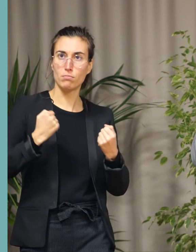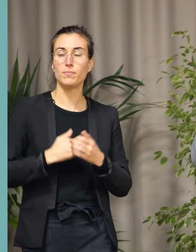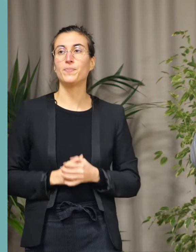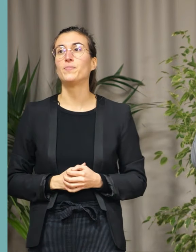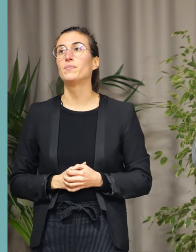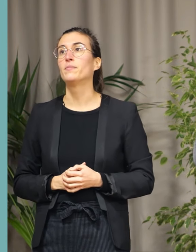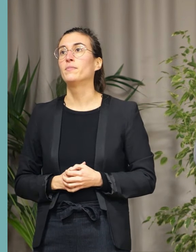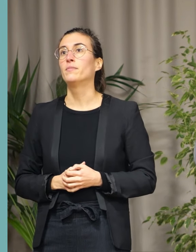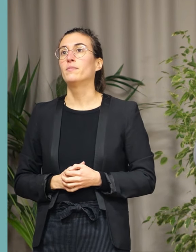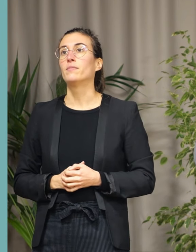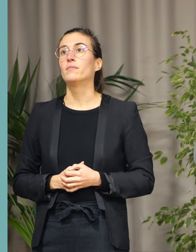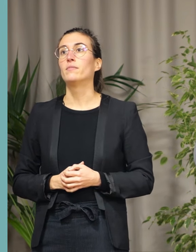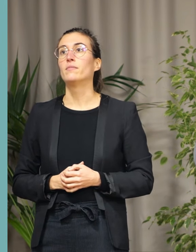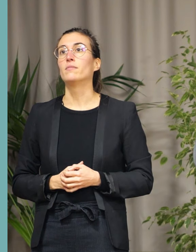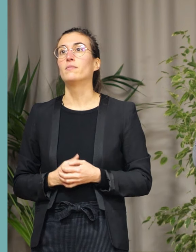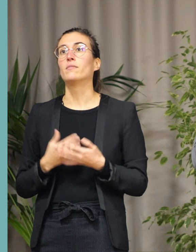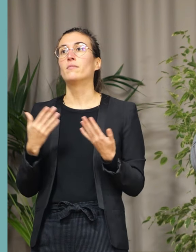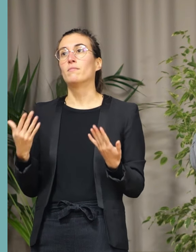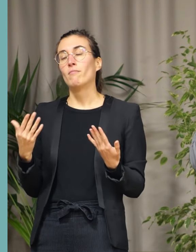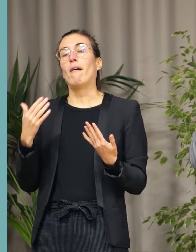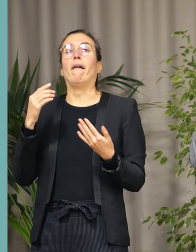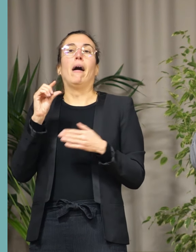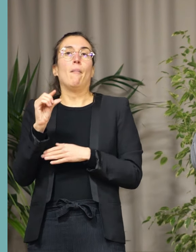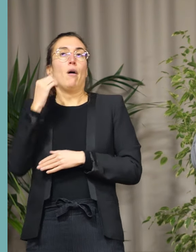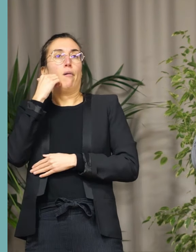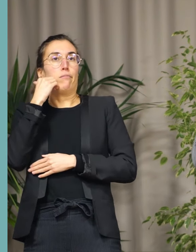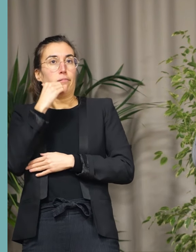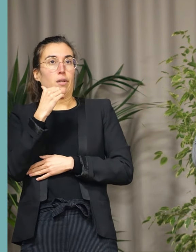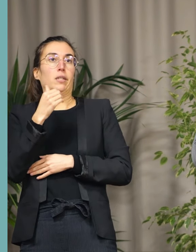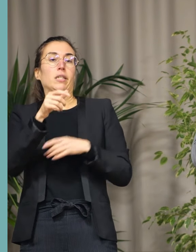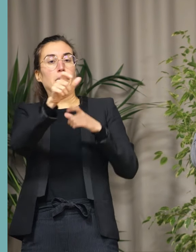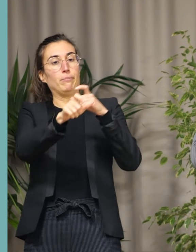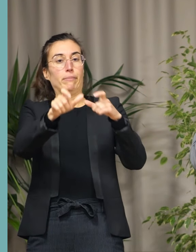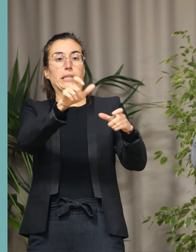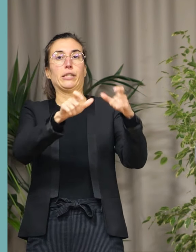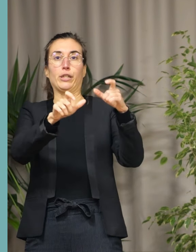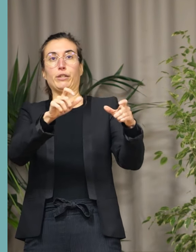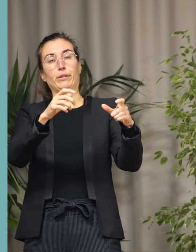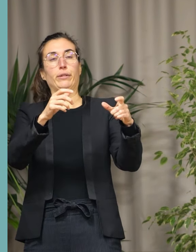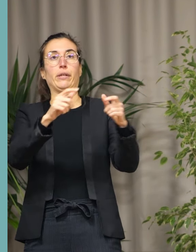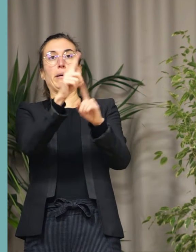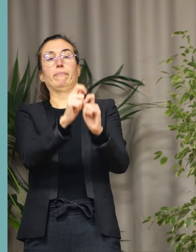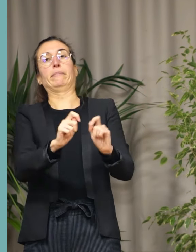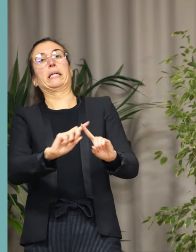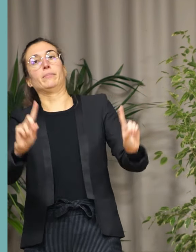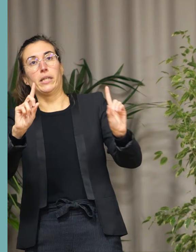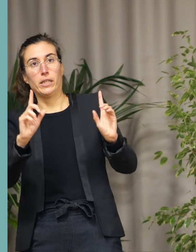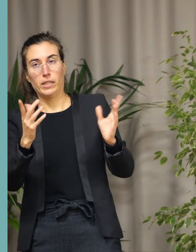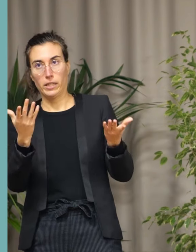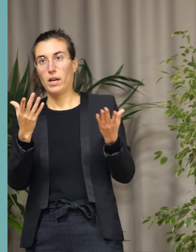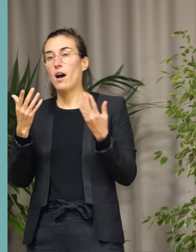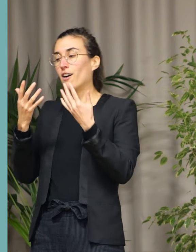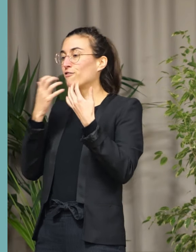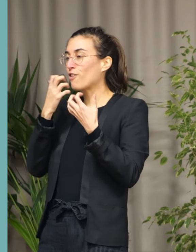Avec un certain agacement contre les incivilités, je mettrai en lumière quelques agents de notre collectivité.